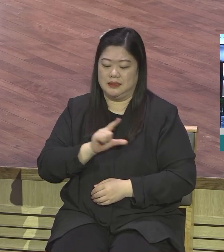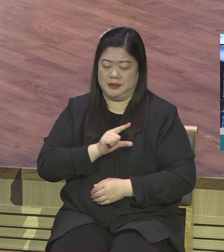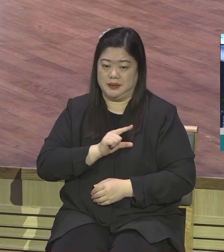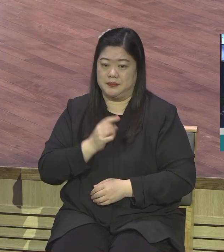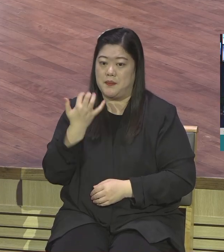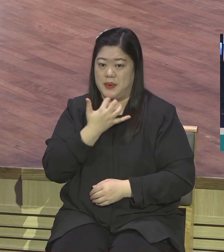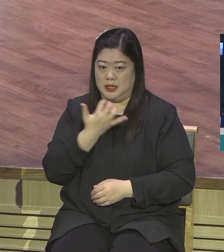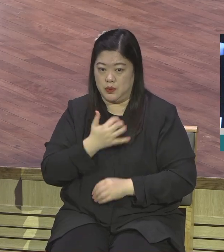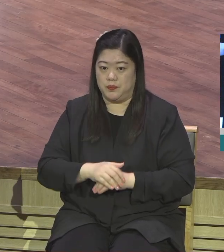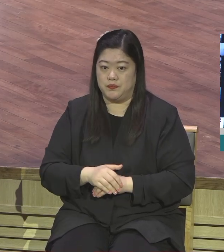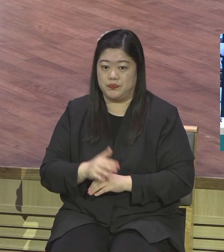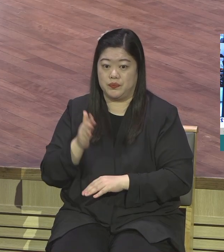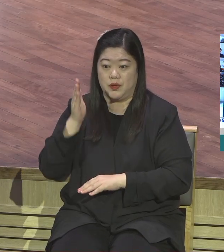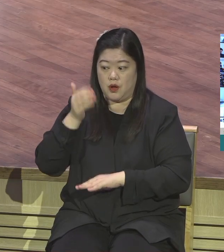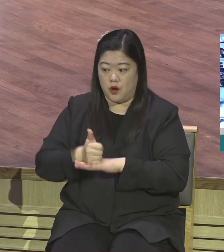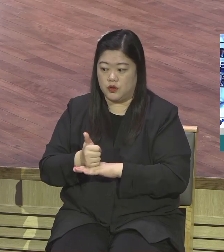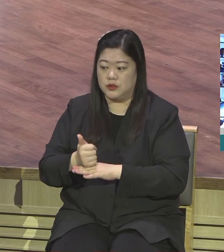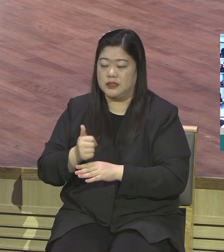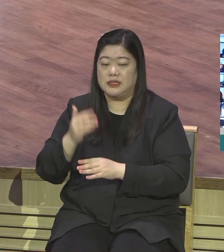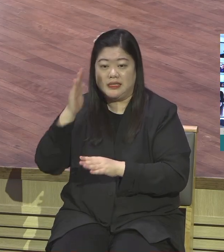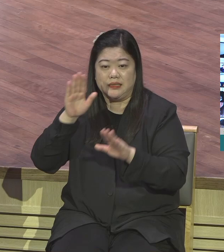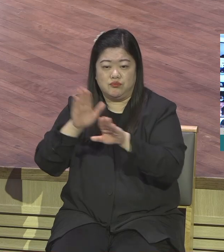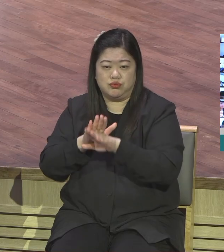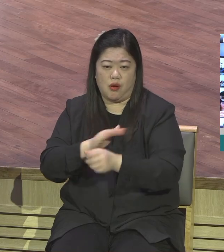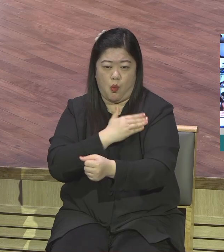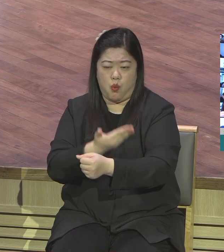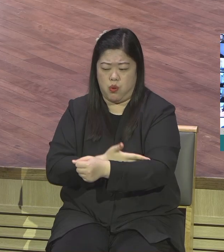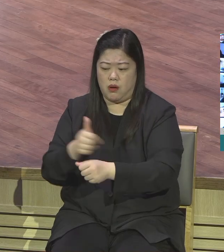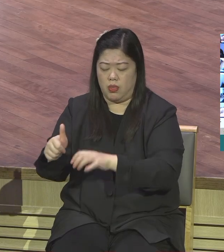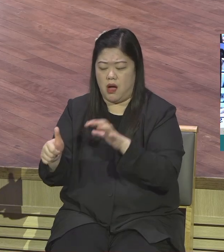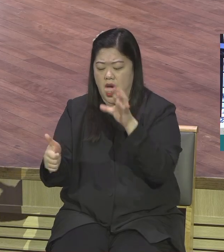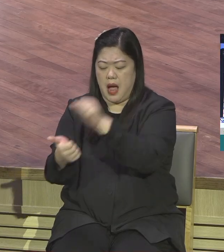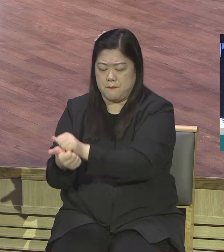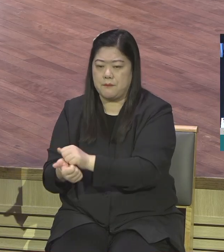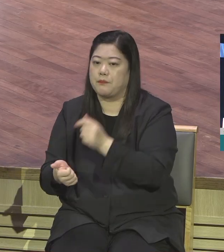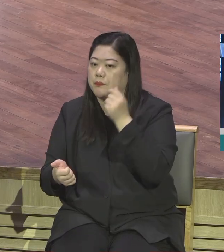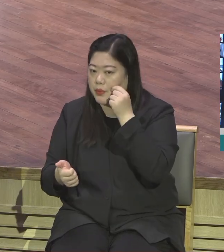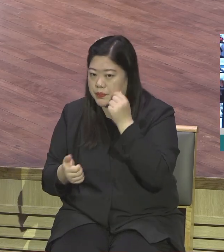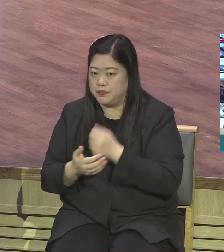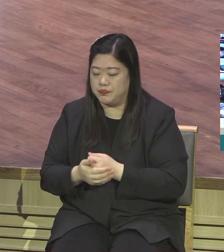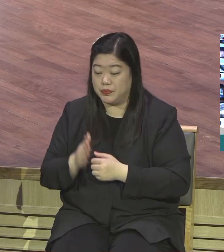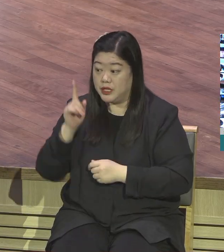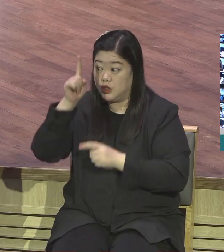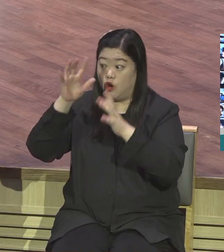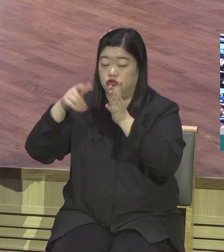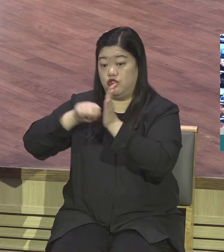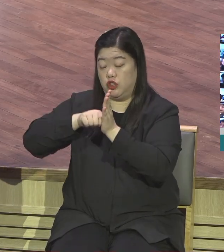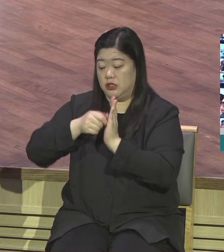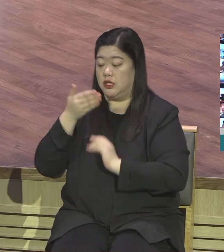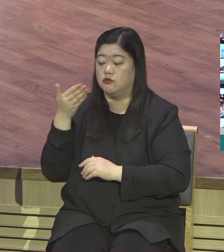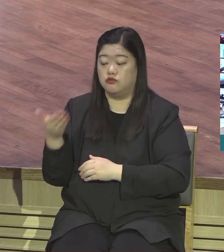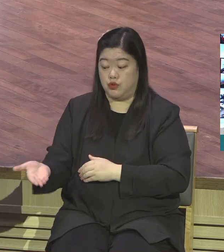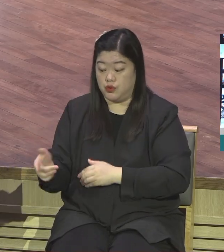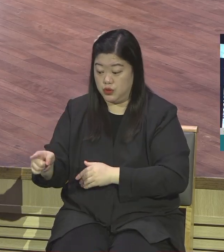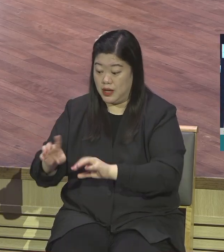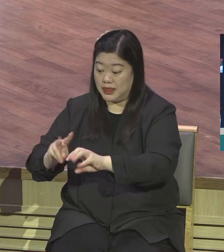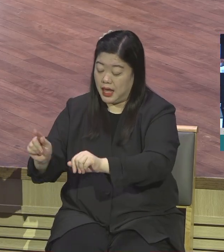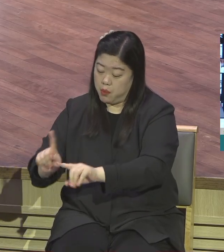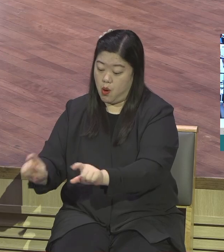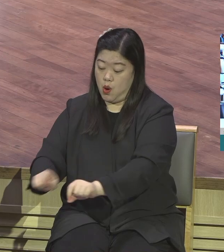세우리니 음부의 권세가 이기지 못하리라 내가 천국 열쇠를 내게 주리니 너가 땅에서 무엇이든지 매면 하늘에서